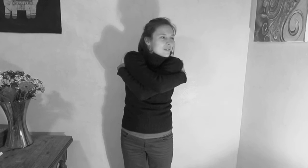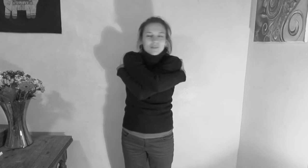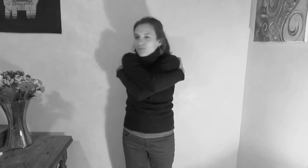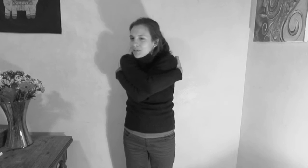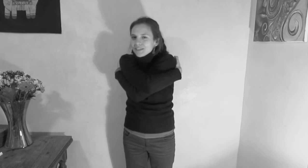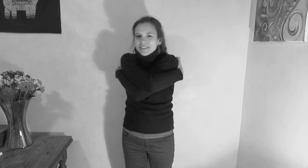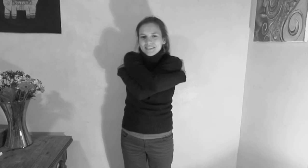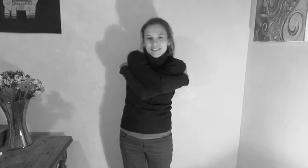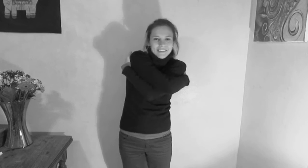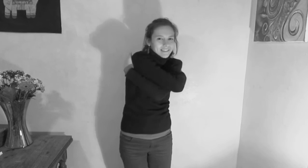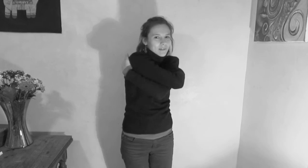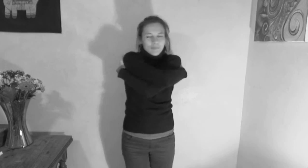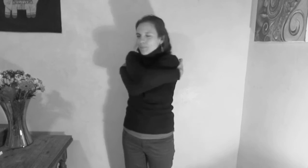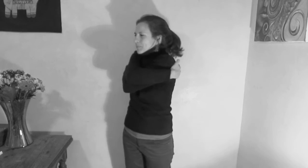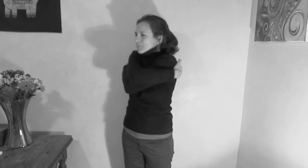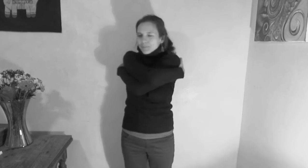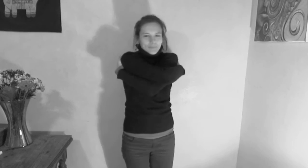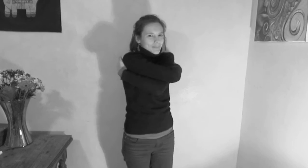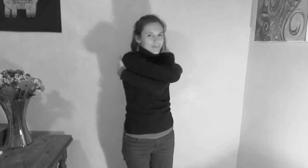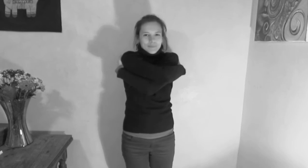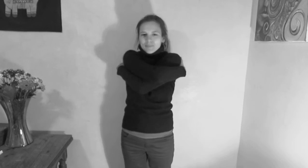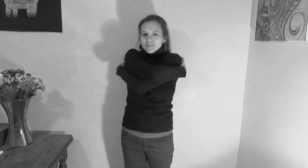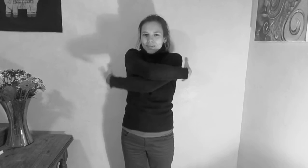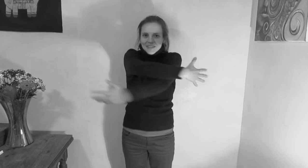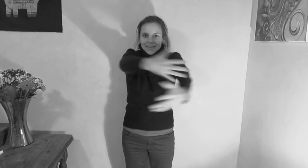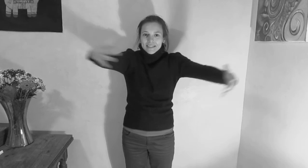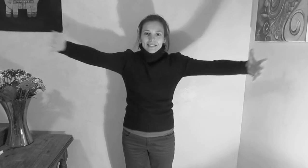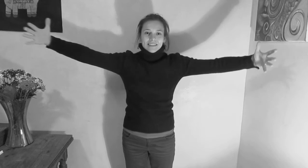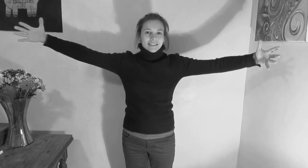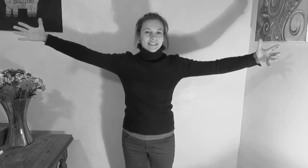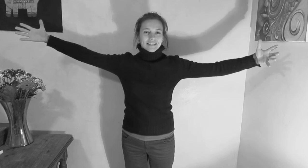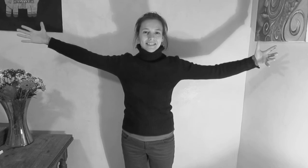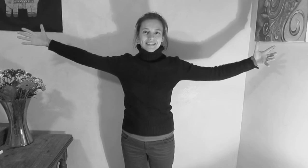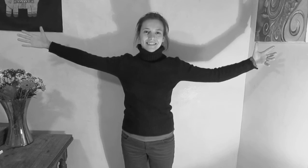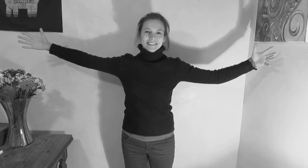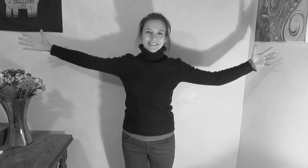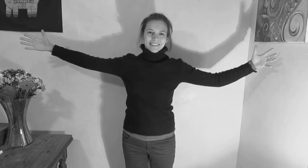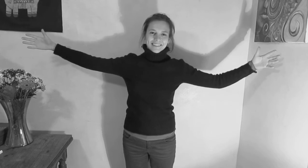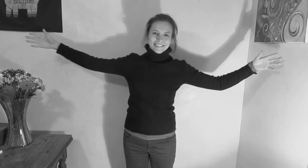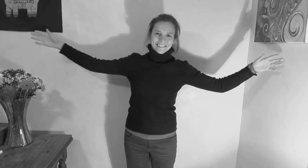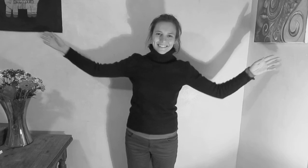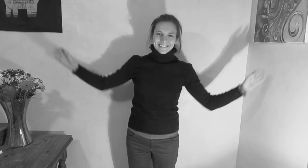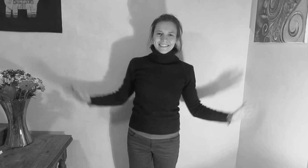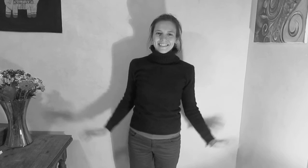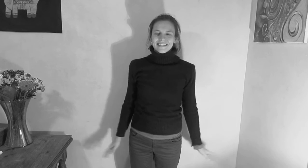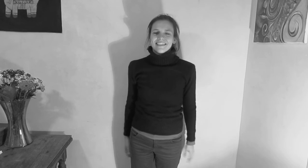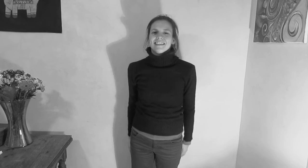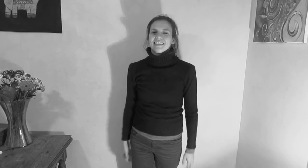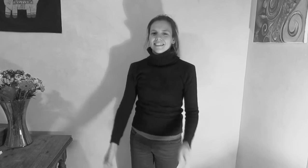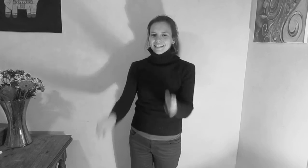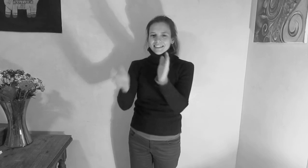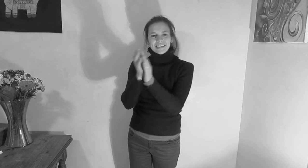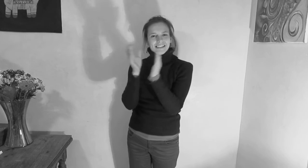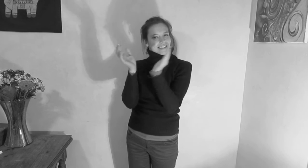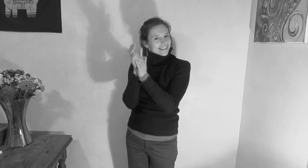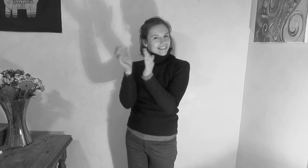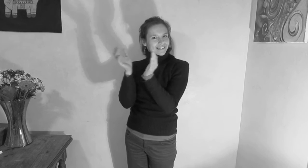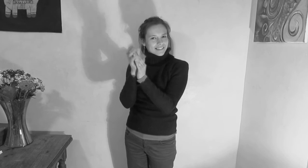la cousine Réinventer Liliane Et même l'Odyssée Des spectacles